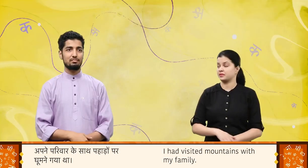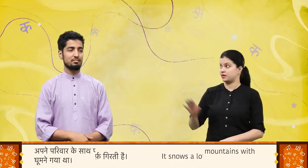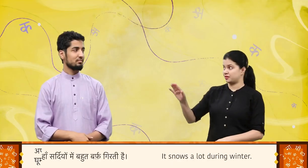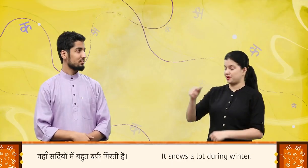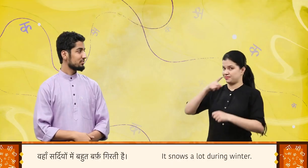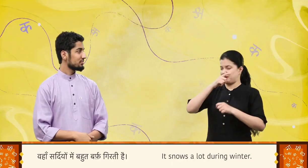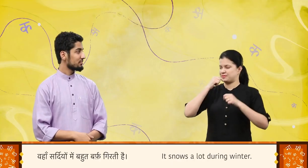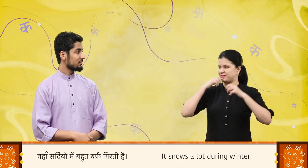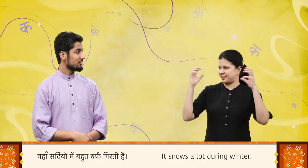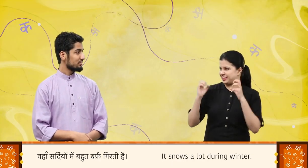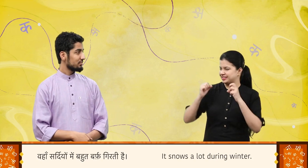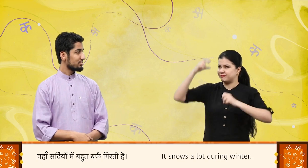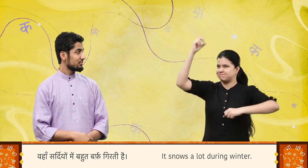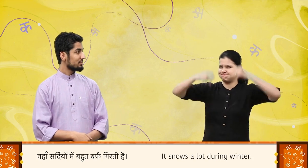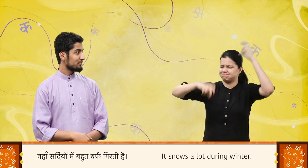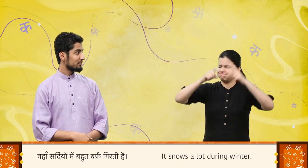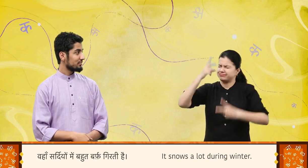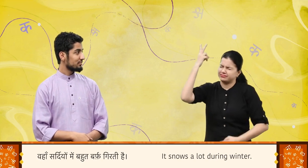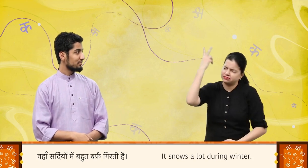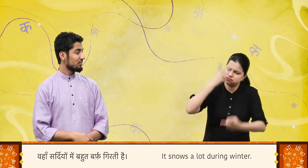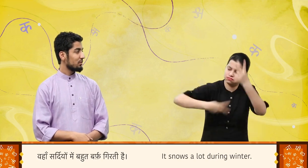वहां सर्दियों में बहुत बर्फ गिर्ती है